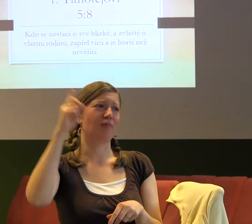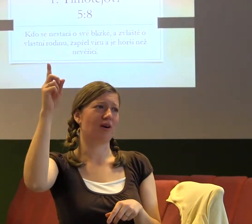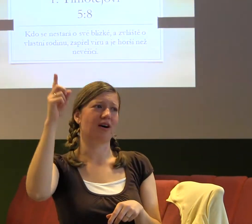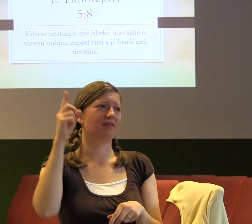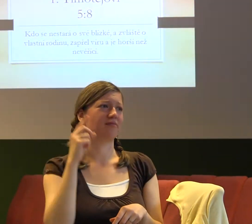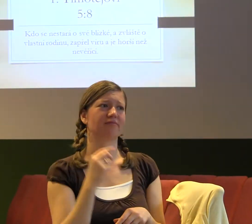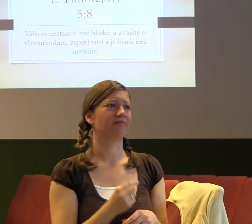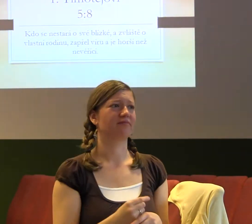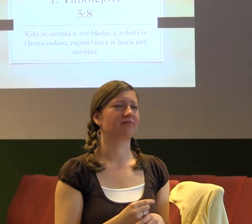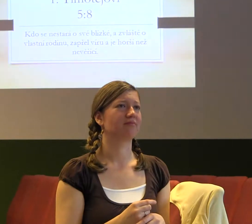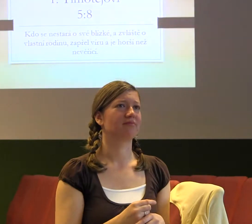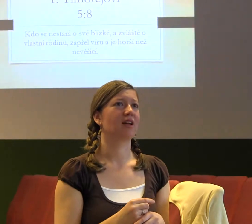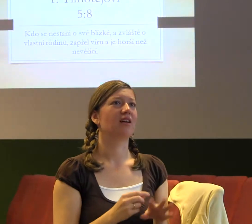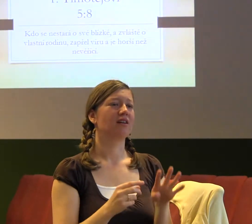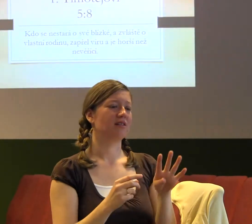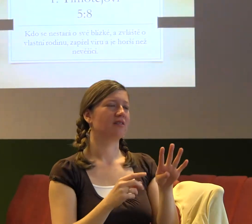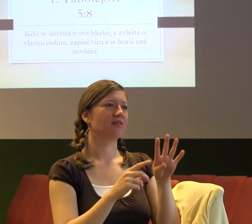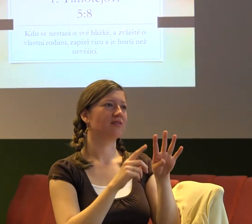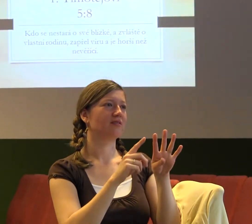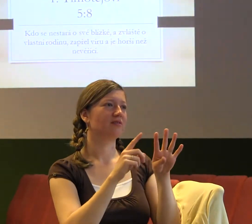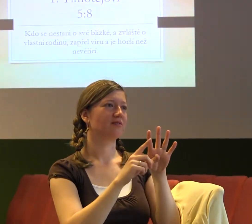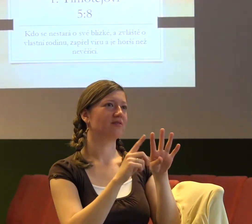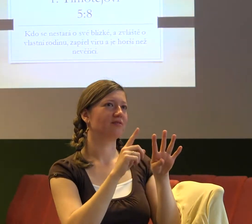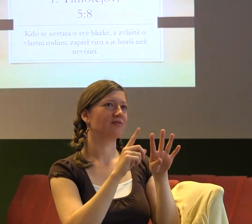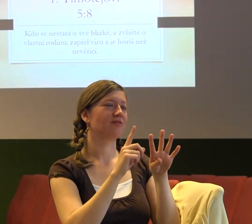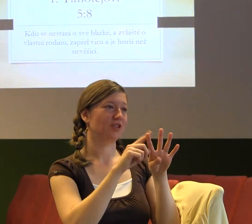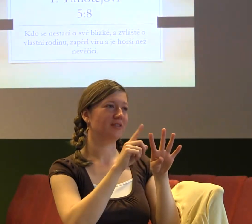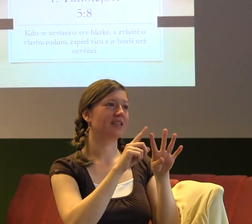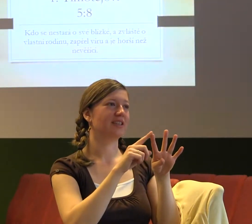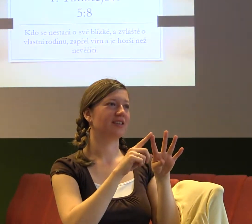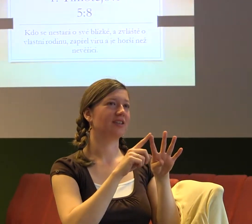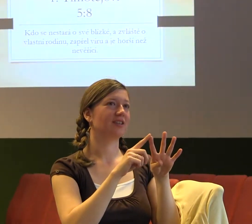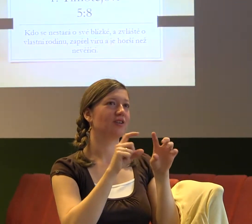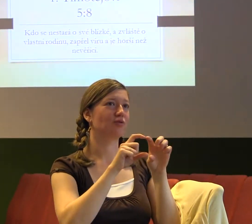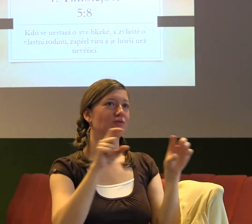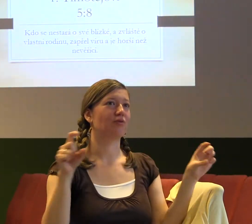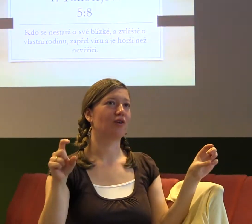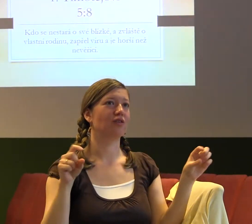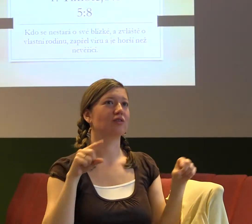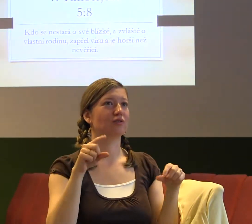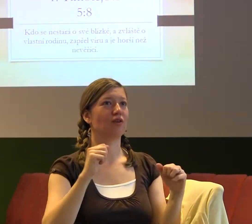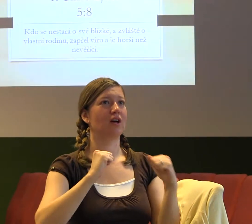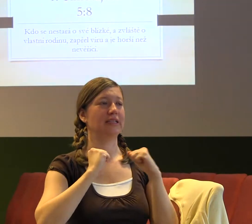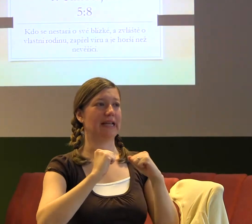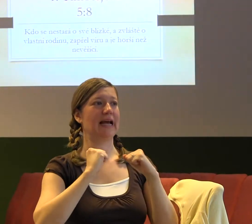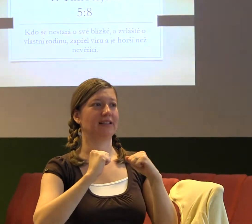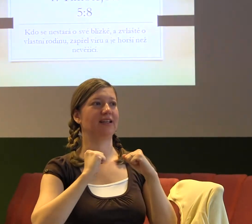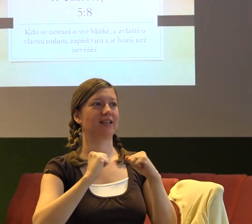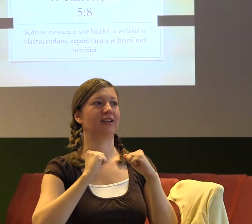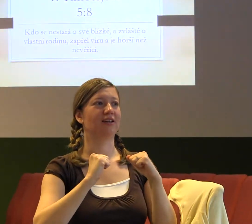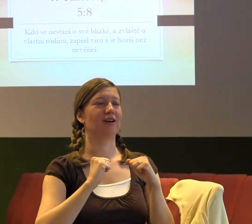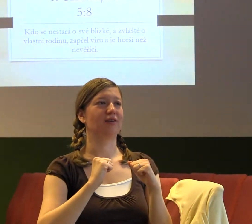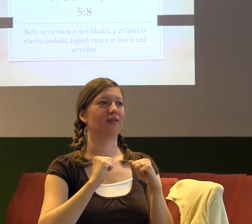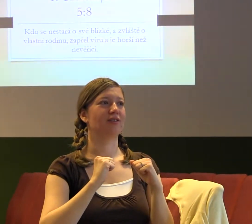Další důvod, proč je skvělý chodit do práce je, nebo do školy, že to může být trénink pro boží povolání. Některé